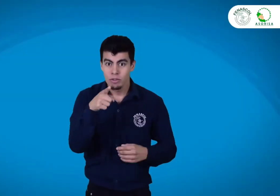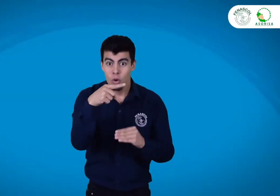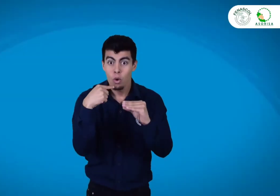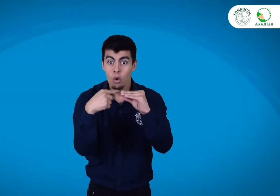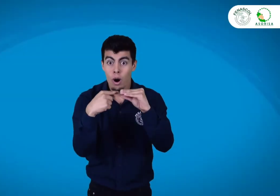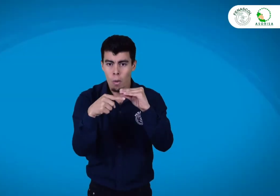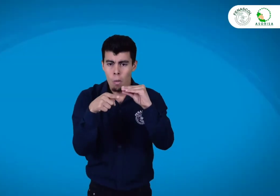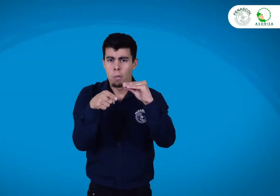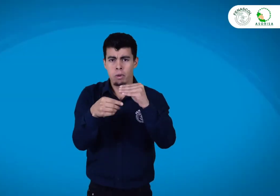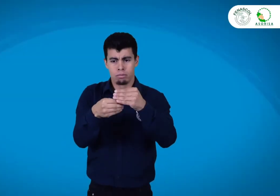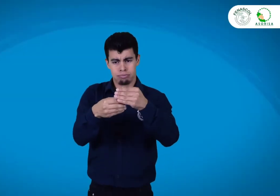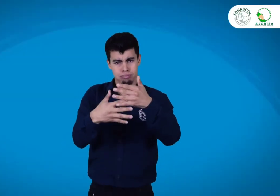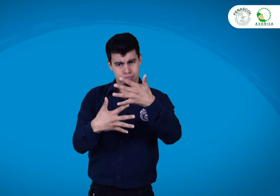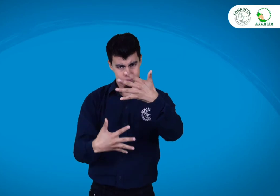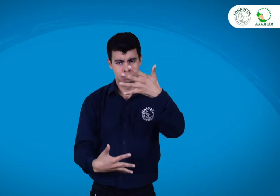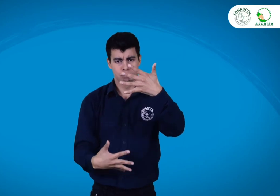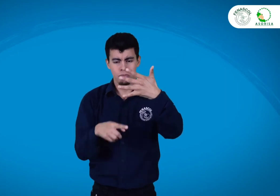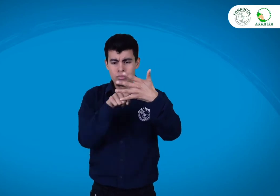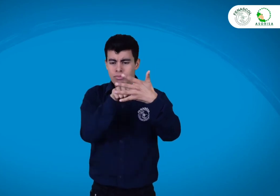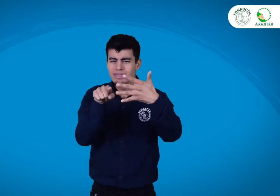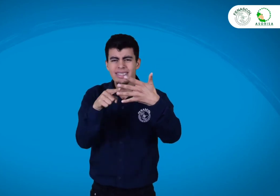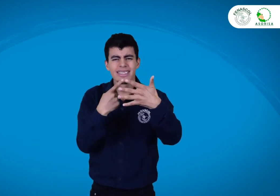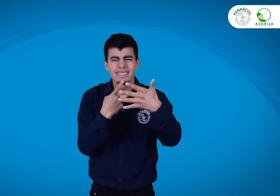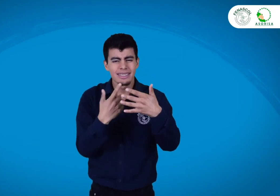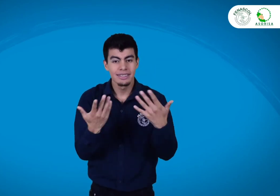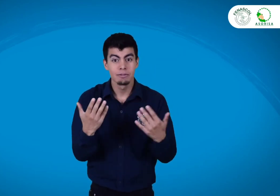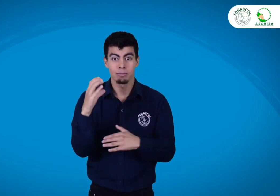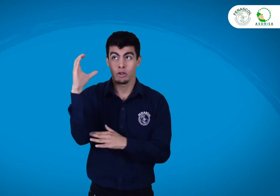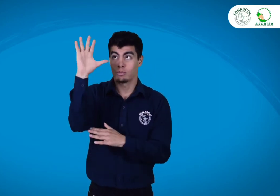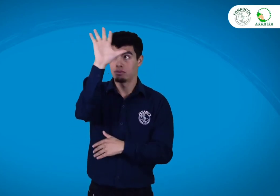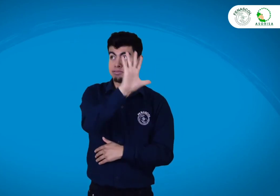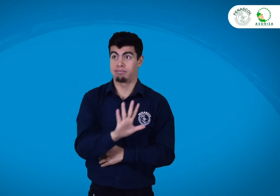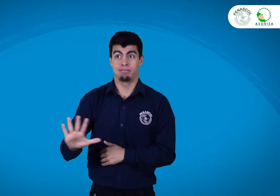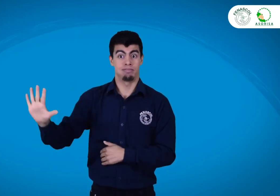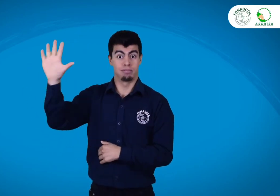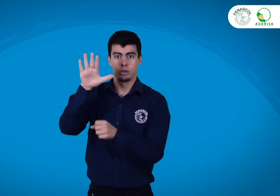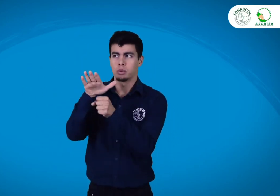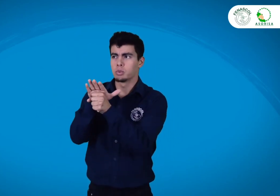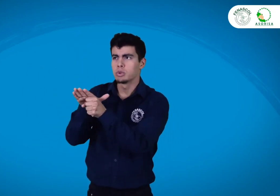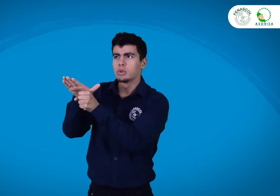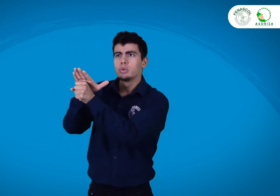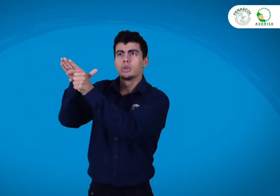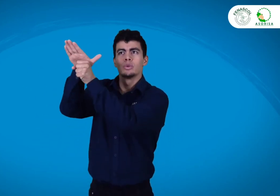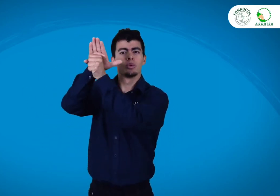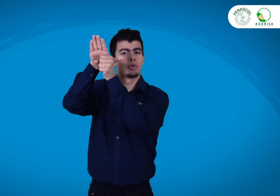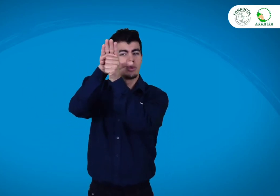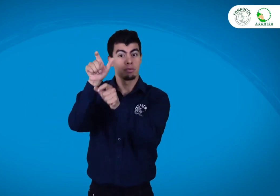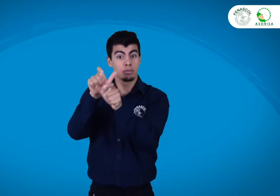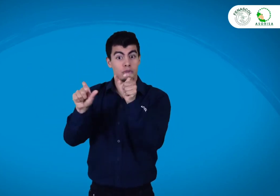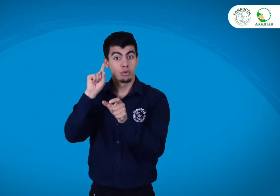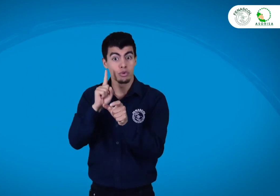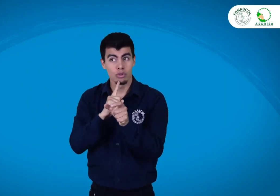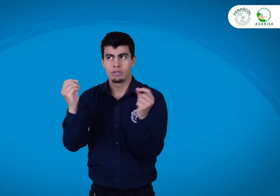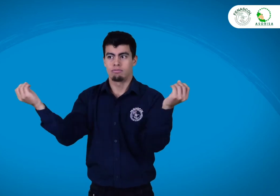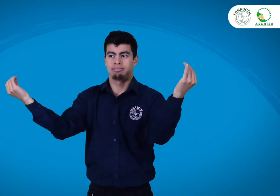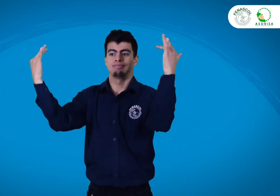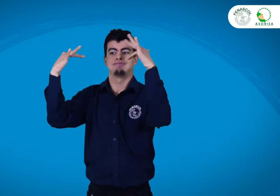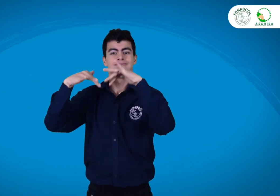En la bandeja principal de tu correo electrónico llegará un email confirmando tu inscripción al octavo congreso de la situación de la